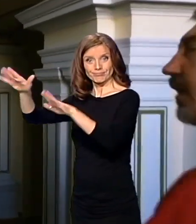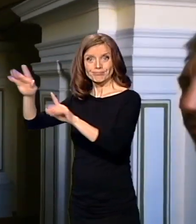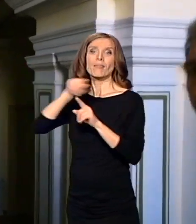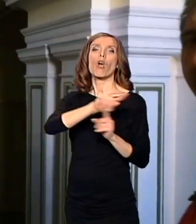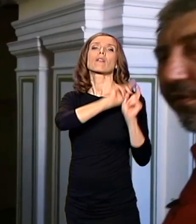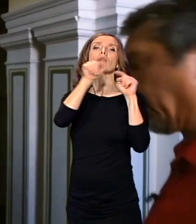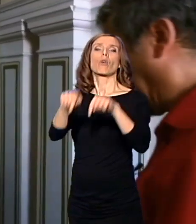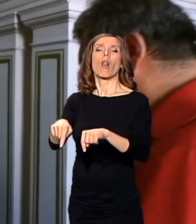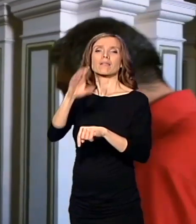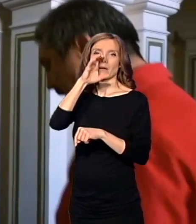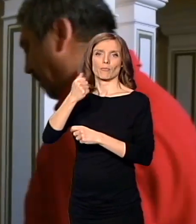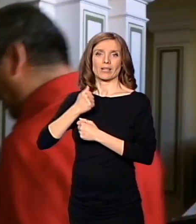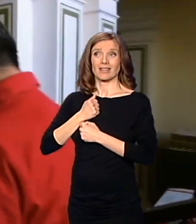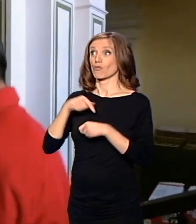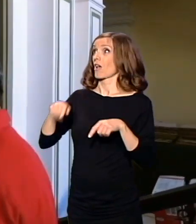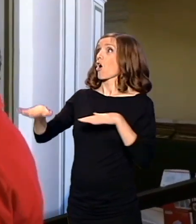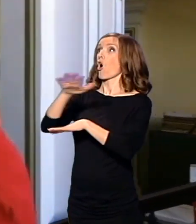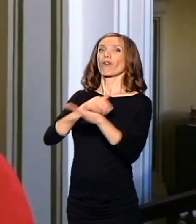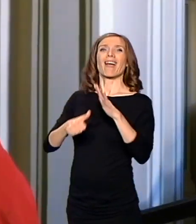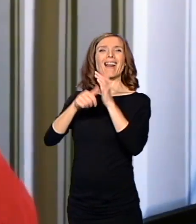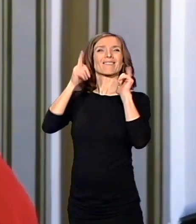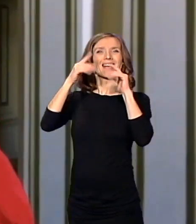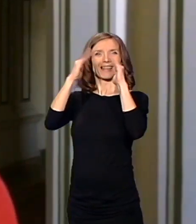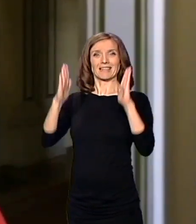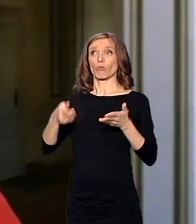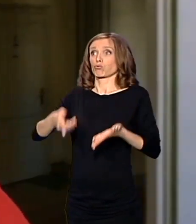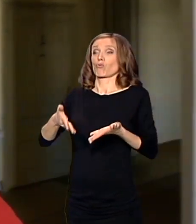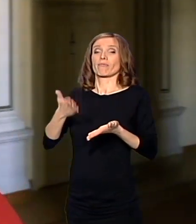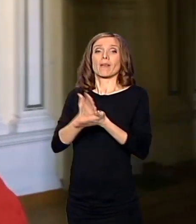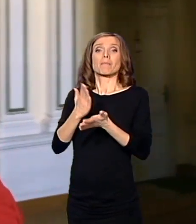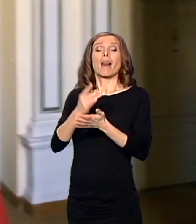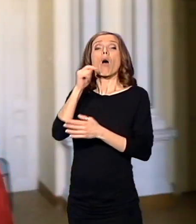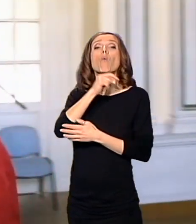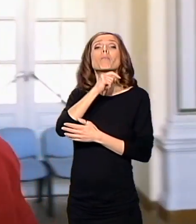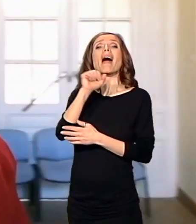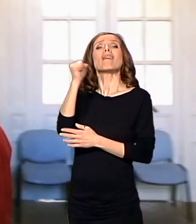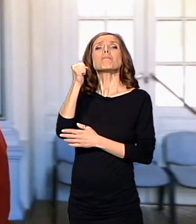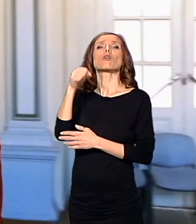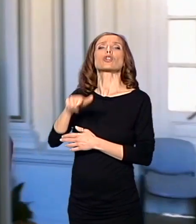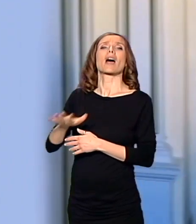Ovde, u gradskom znanju, bila je uprava Požarevačkog okruga.